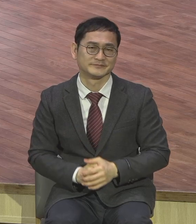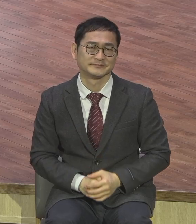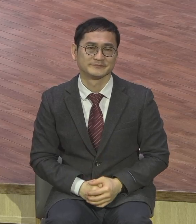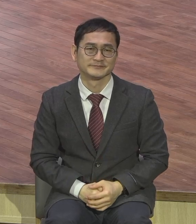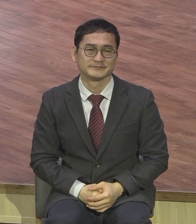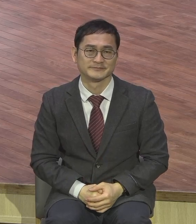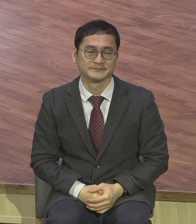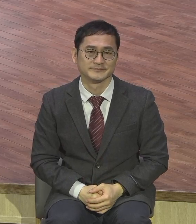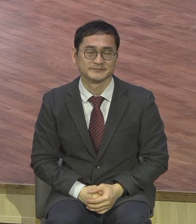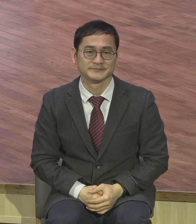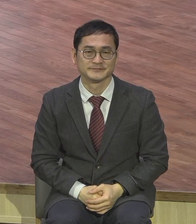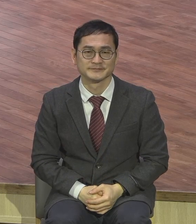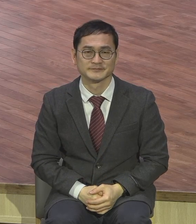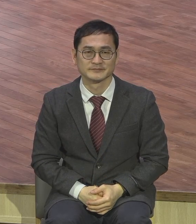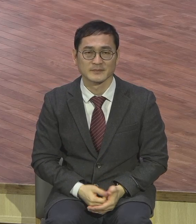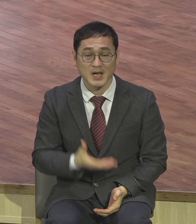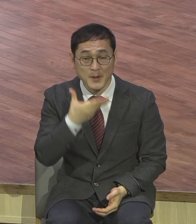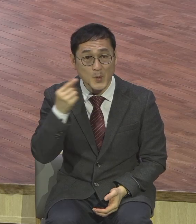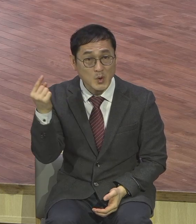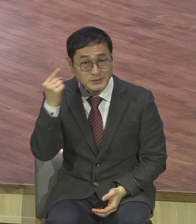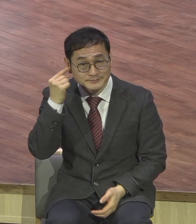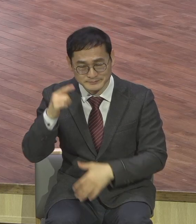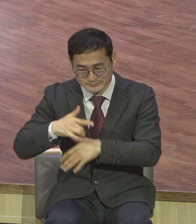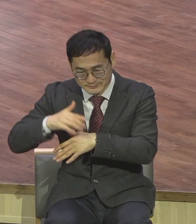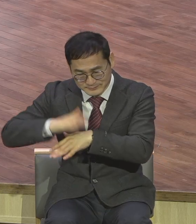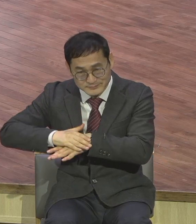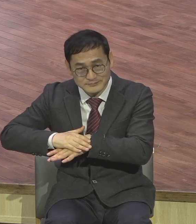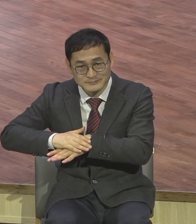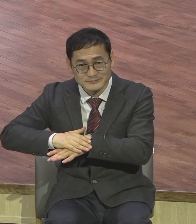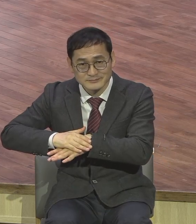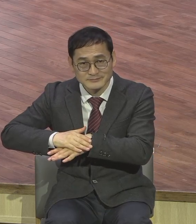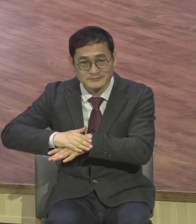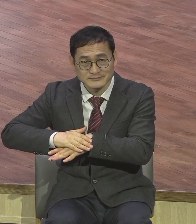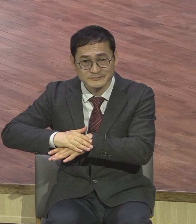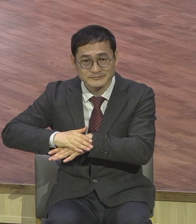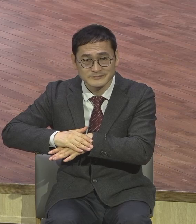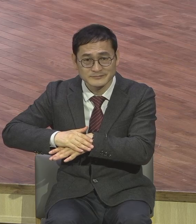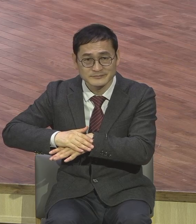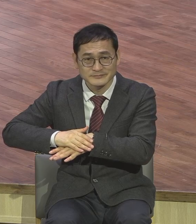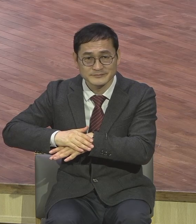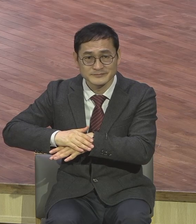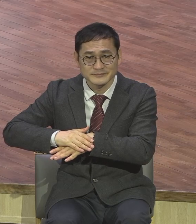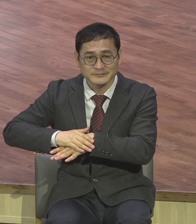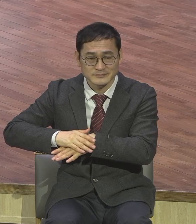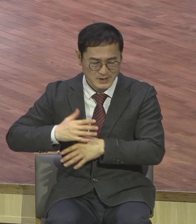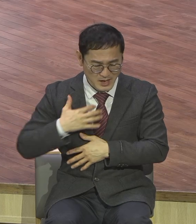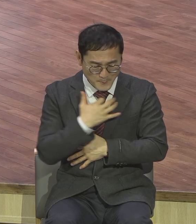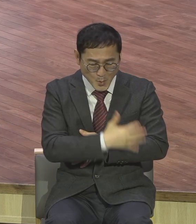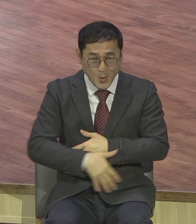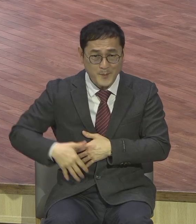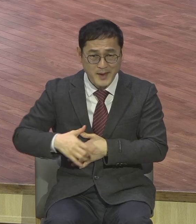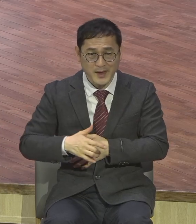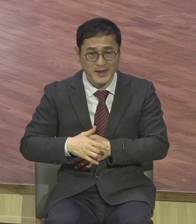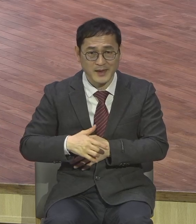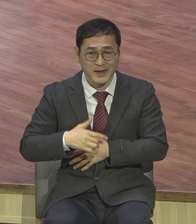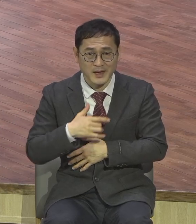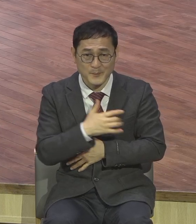보금체질이 중요해요 산성체질이냐 알칼리성체질이냐 체질에 따라서 그 사람이